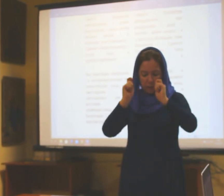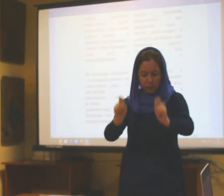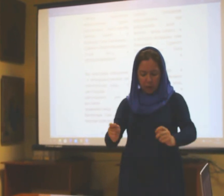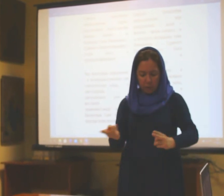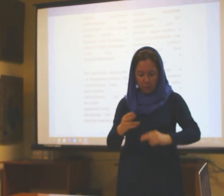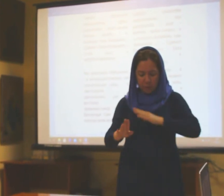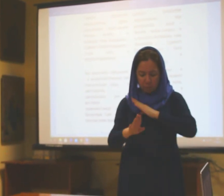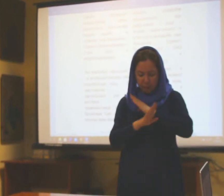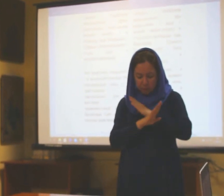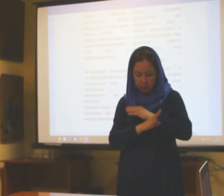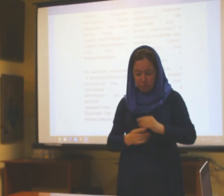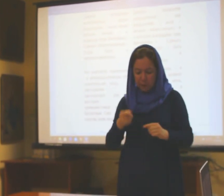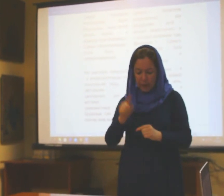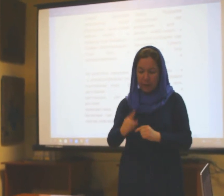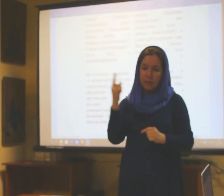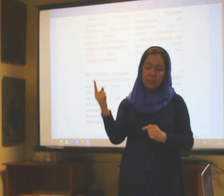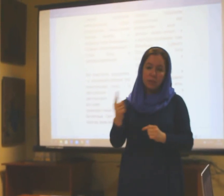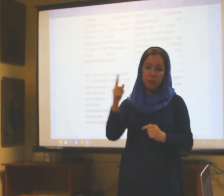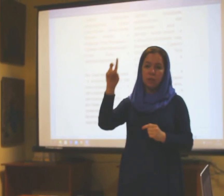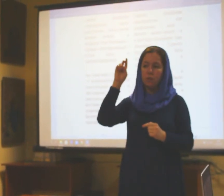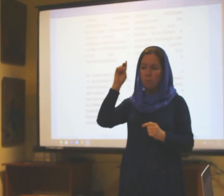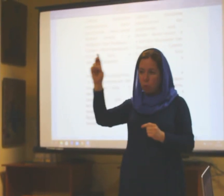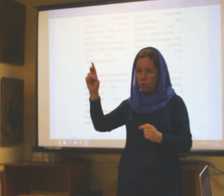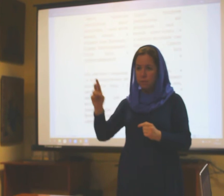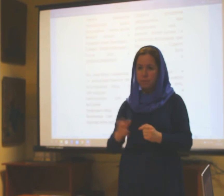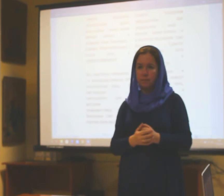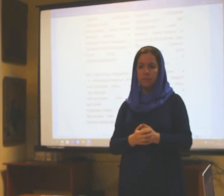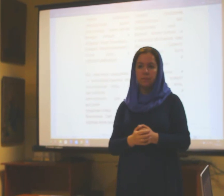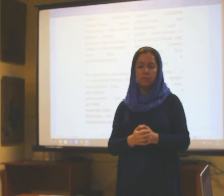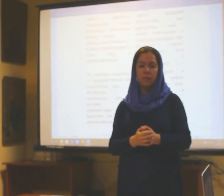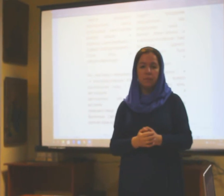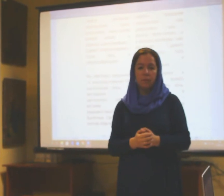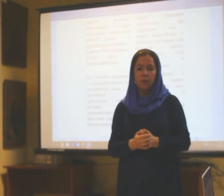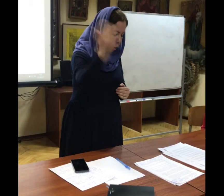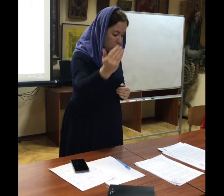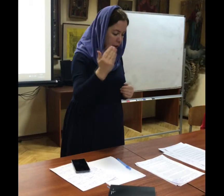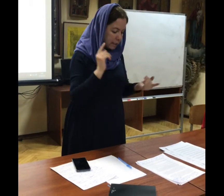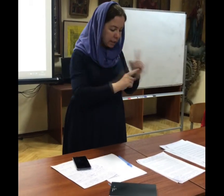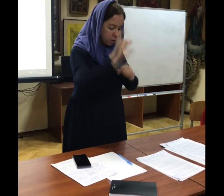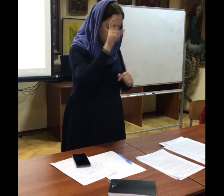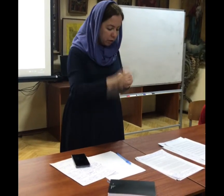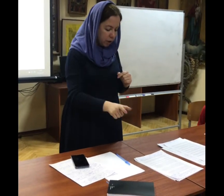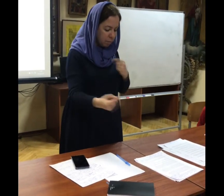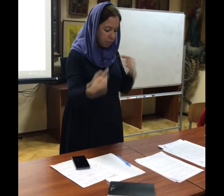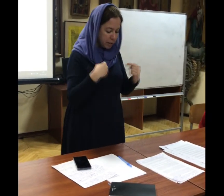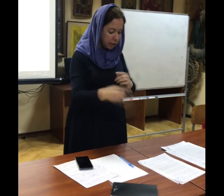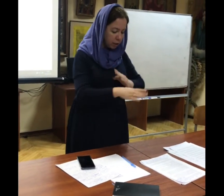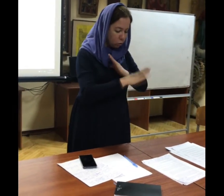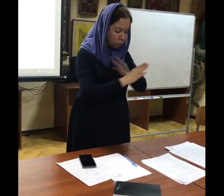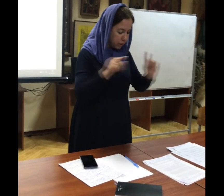даровав бессмертием. Это единый Бог. Он стал человеком, пострадал, умер